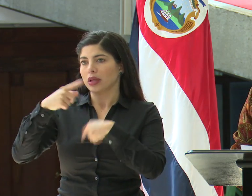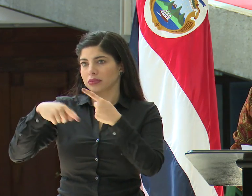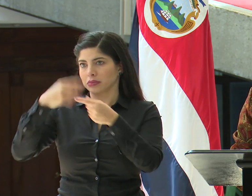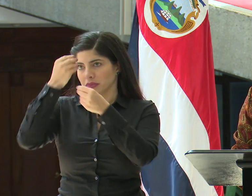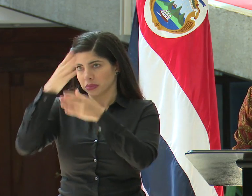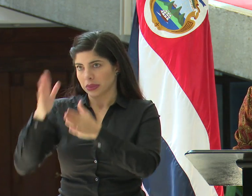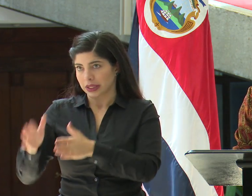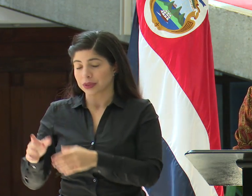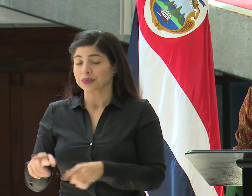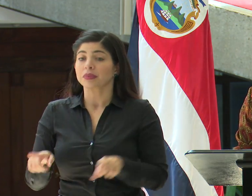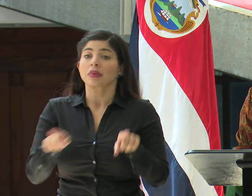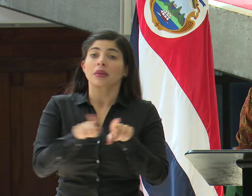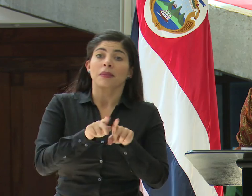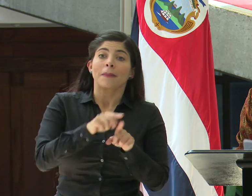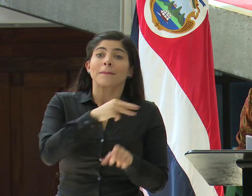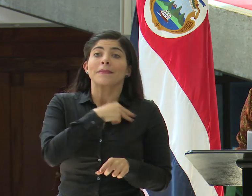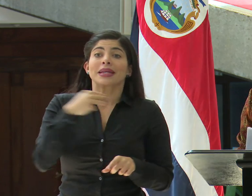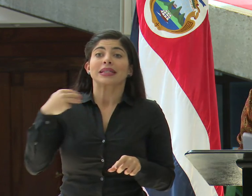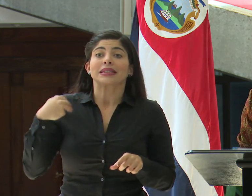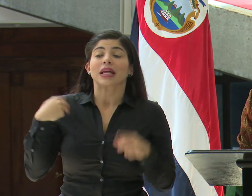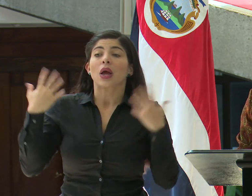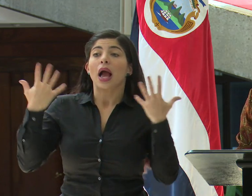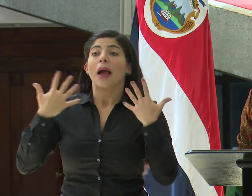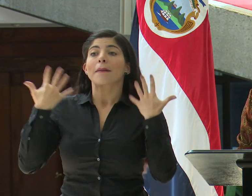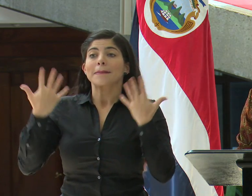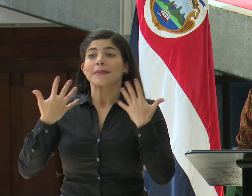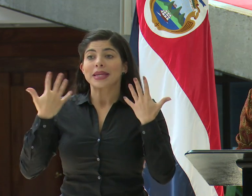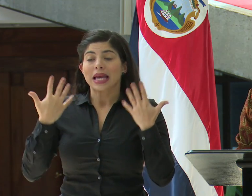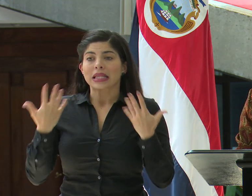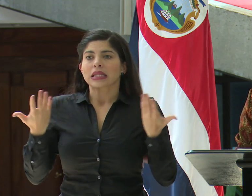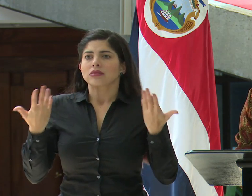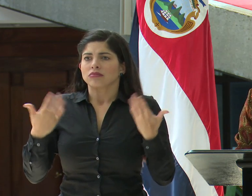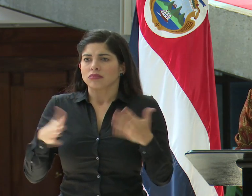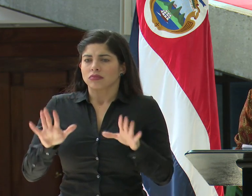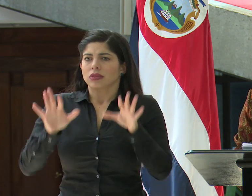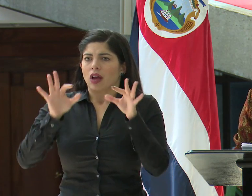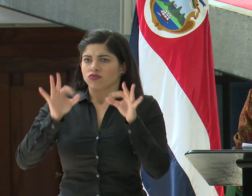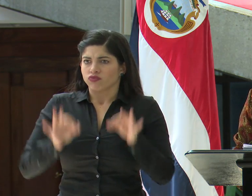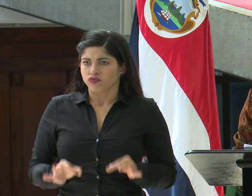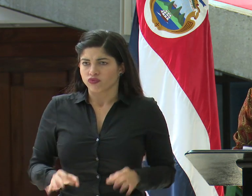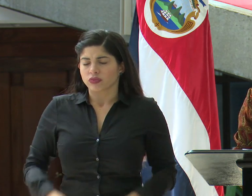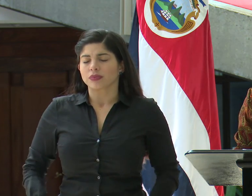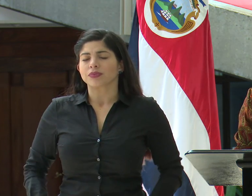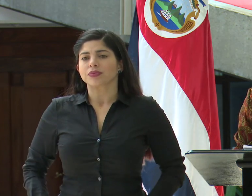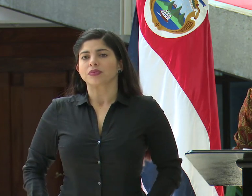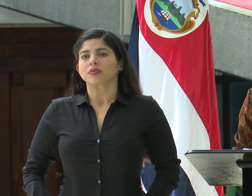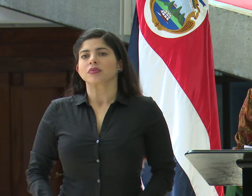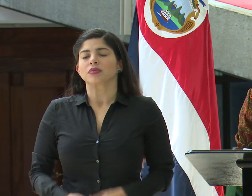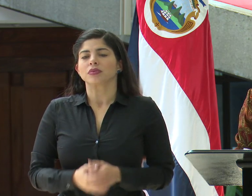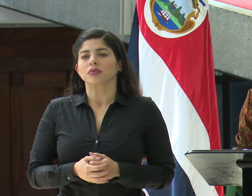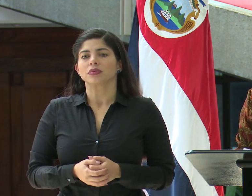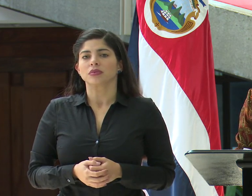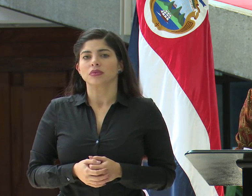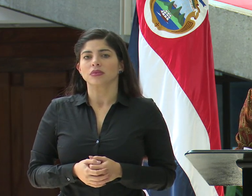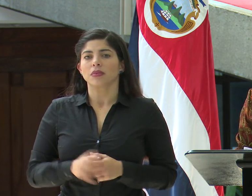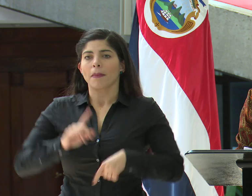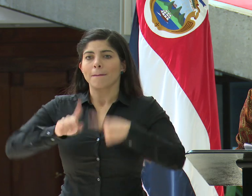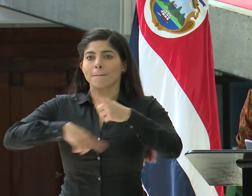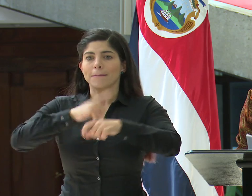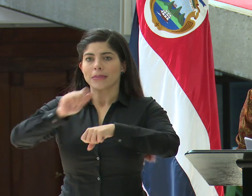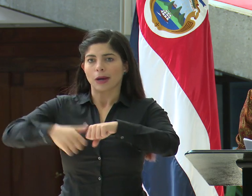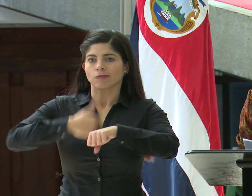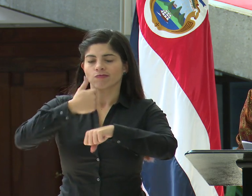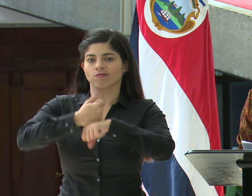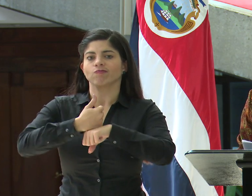Además, el Ministerio de Ambiente ha tomado la decisión de establecer